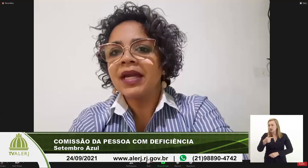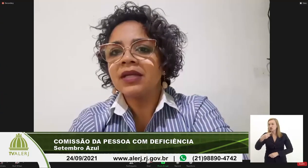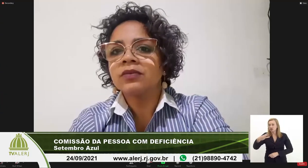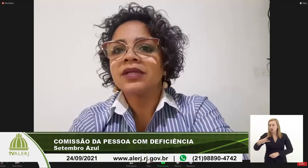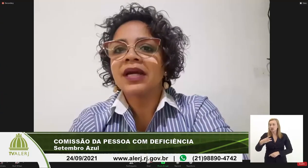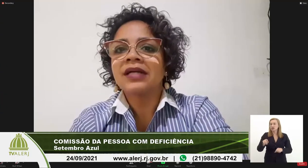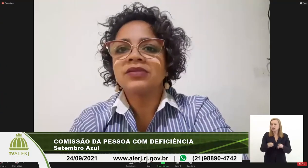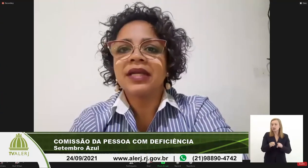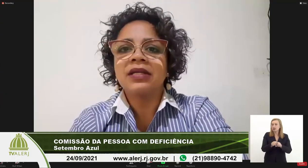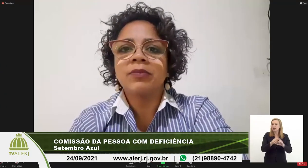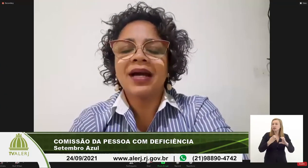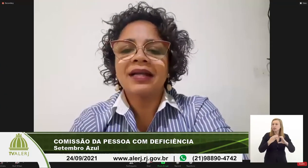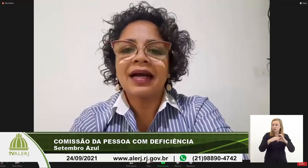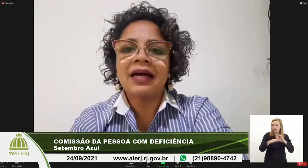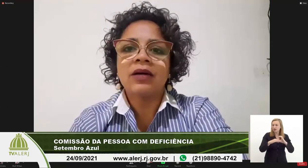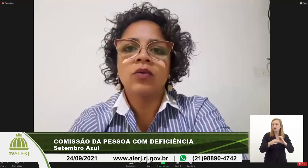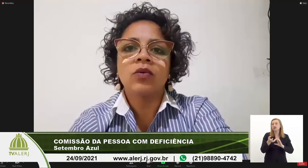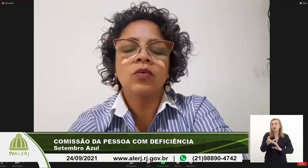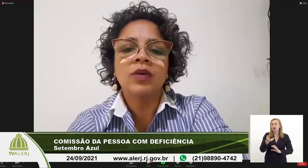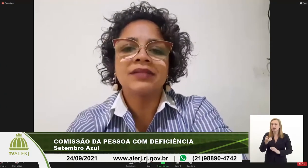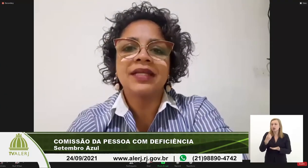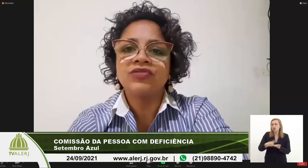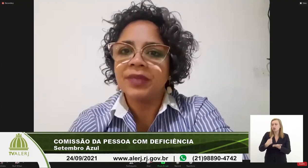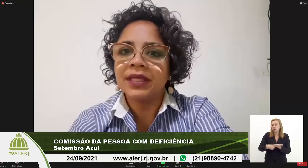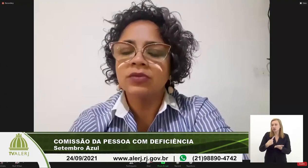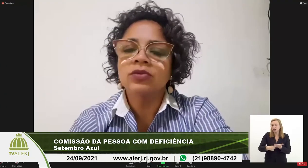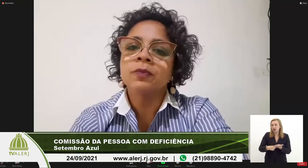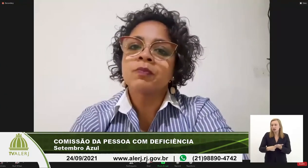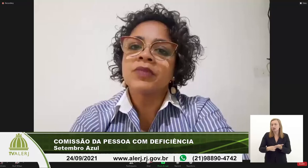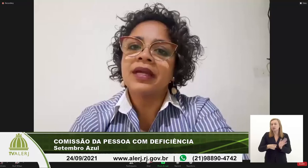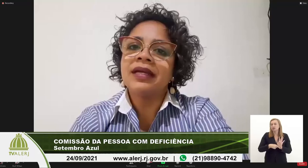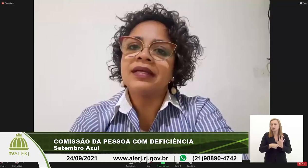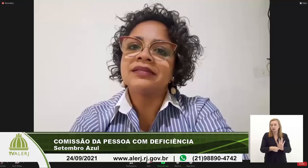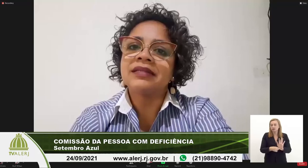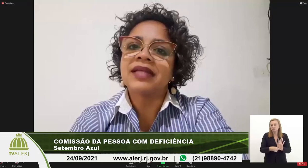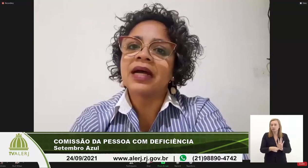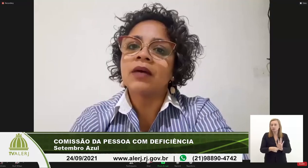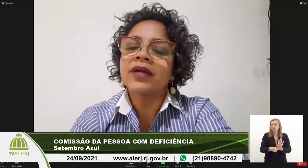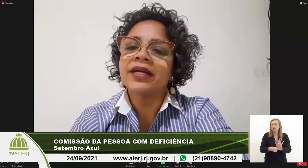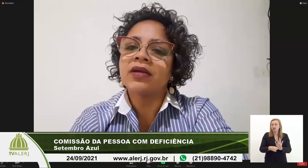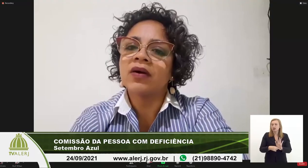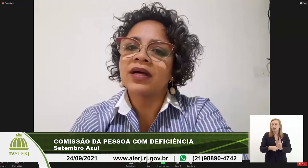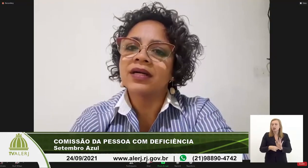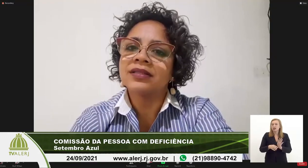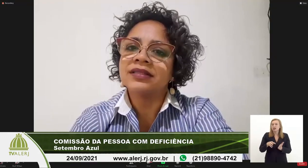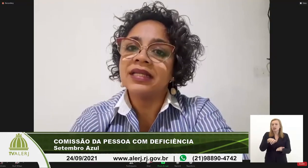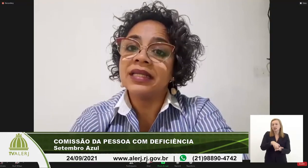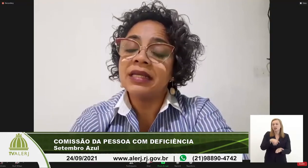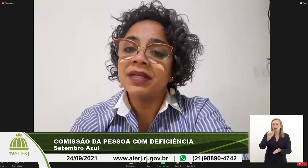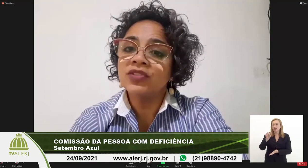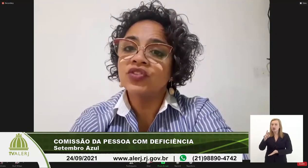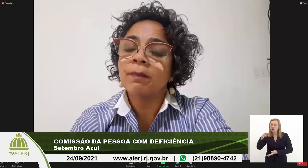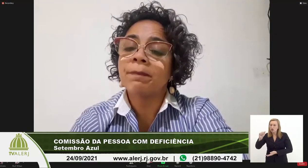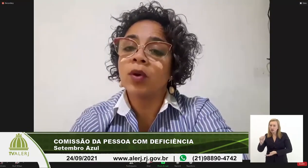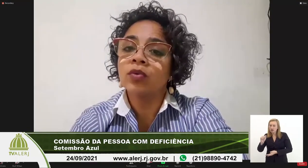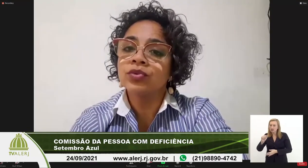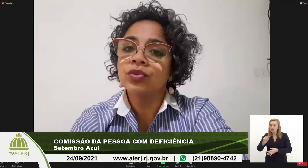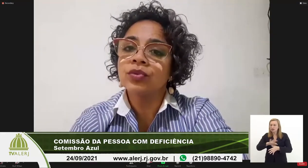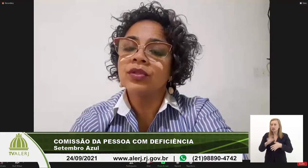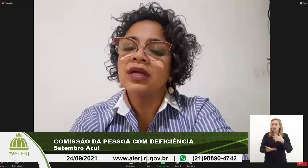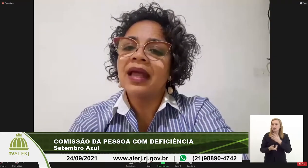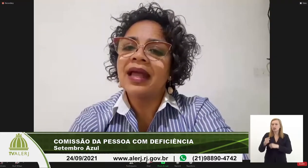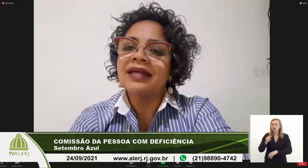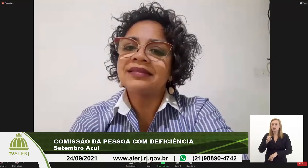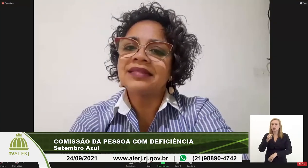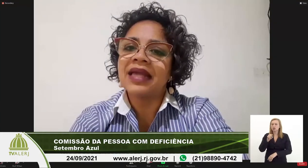por e-mail caso queiram marcar algum atendimento é central carioca de libras ponto